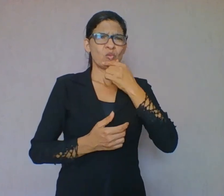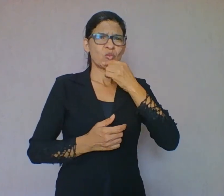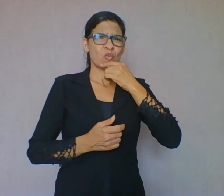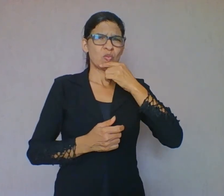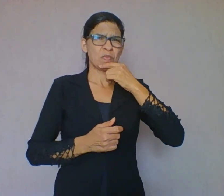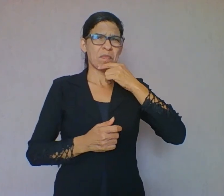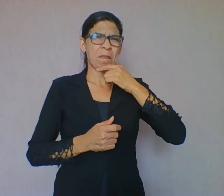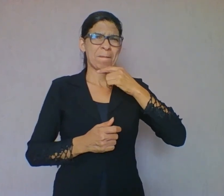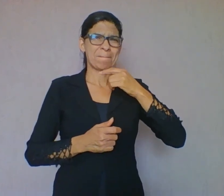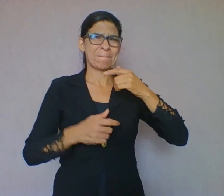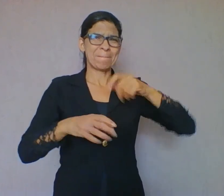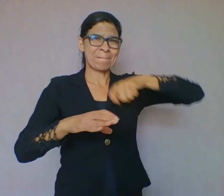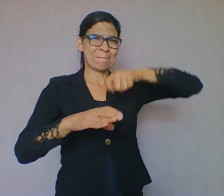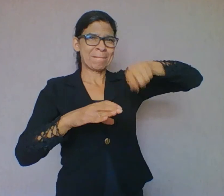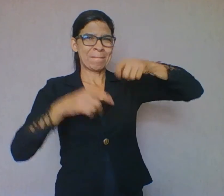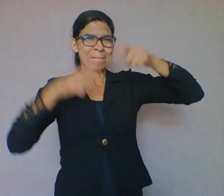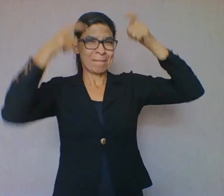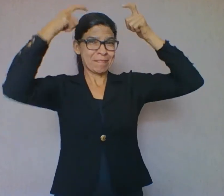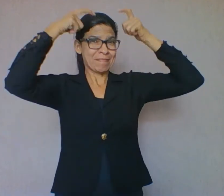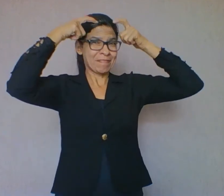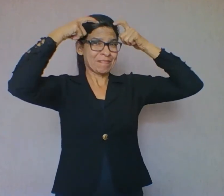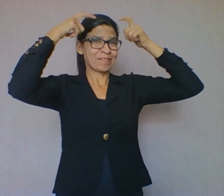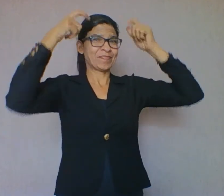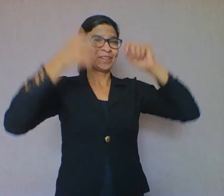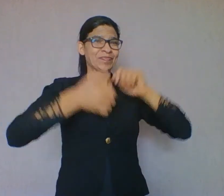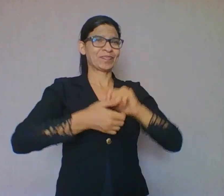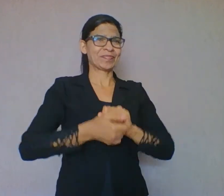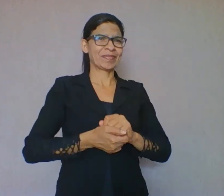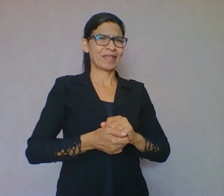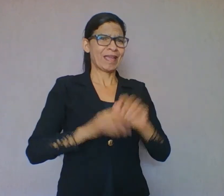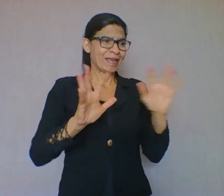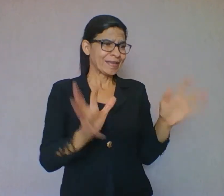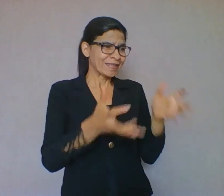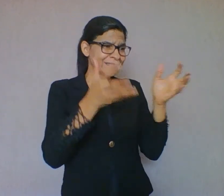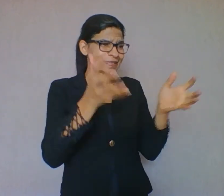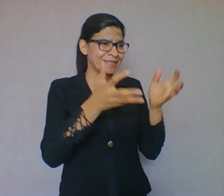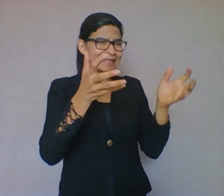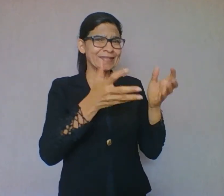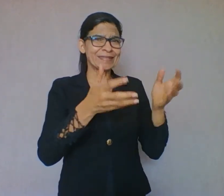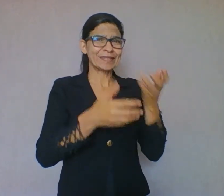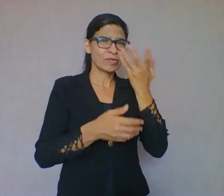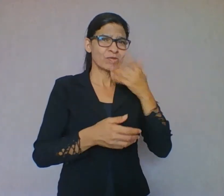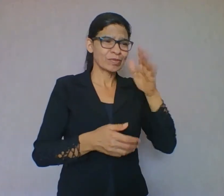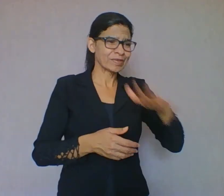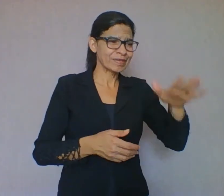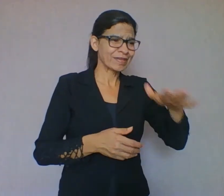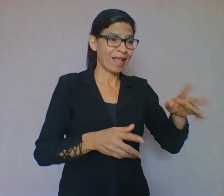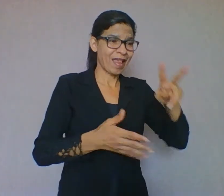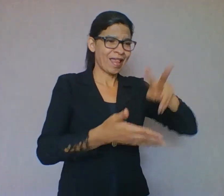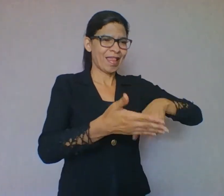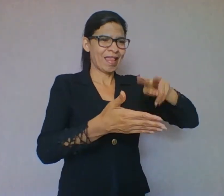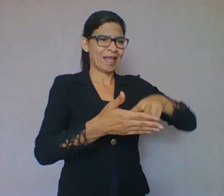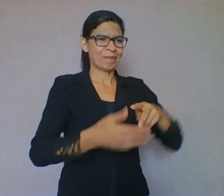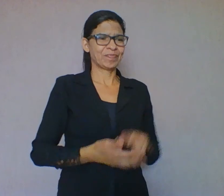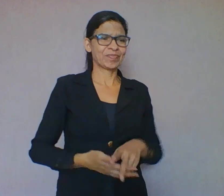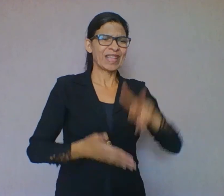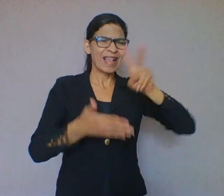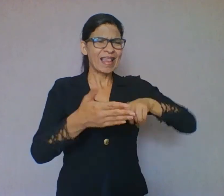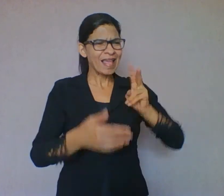livros, gibis, aí ele coloca assim, primeiro, leia sempre. É bom para você e excelente